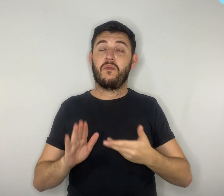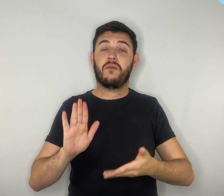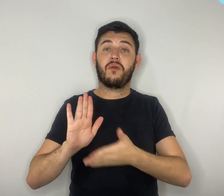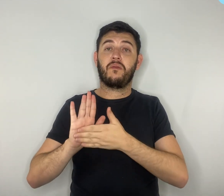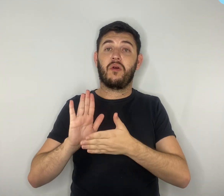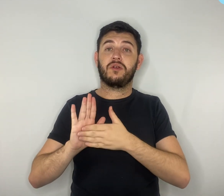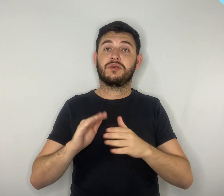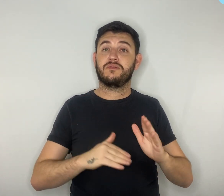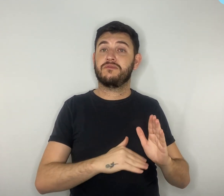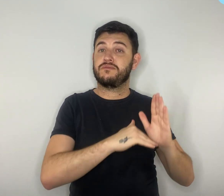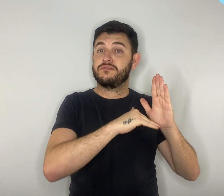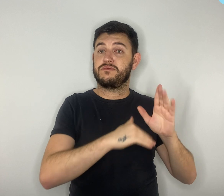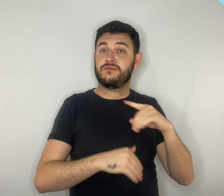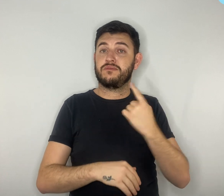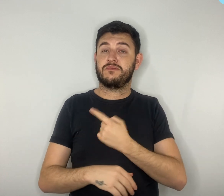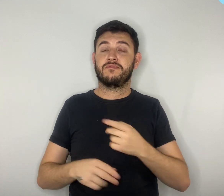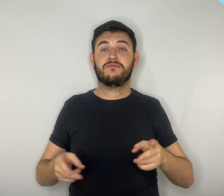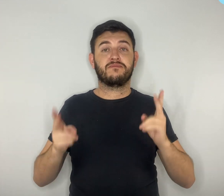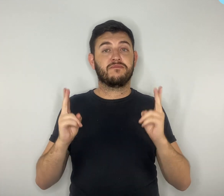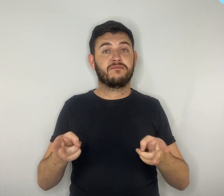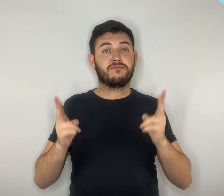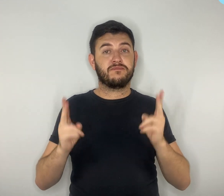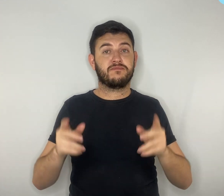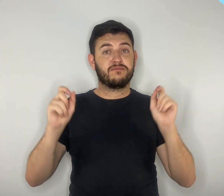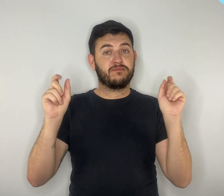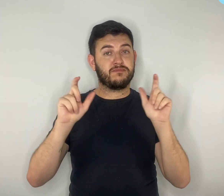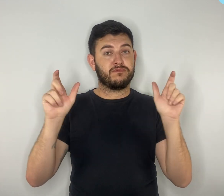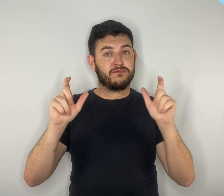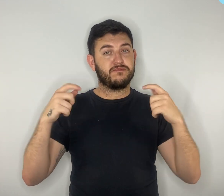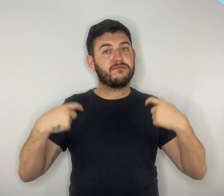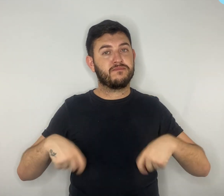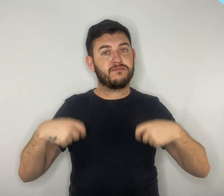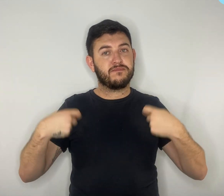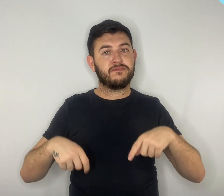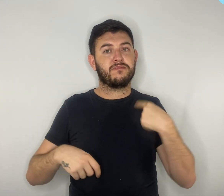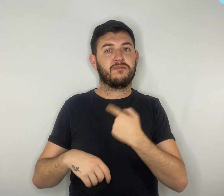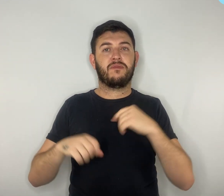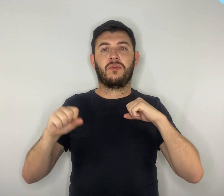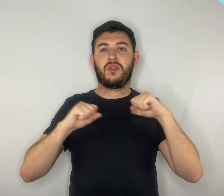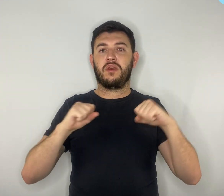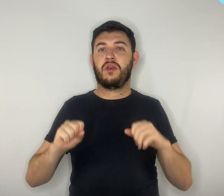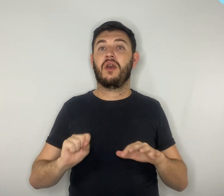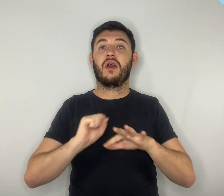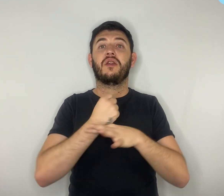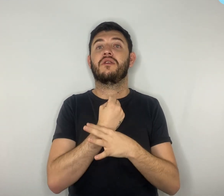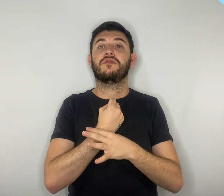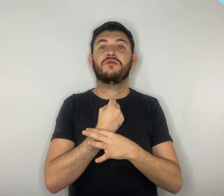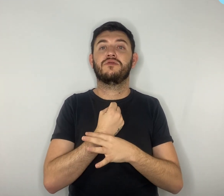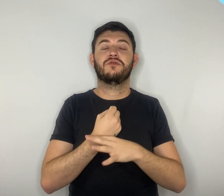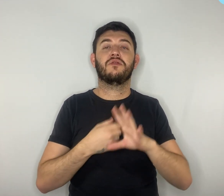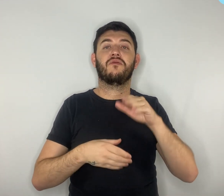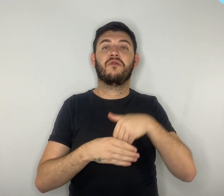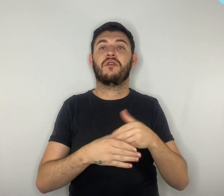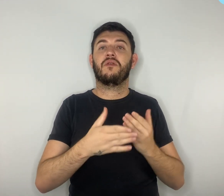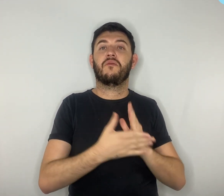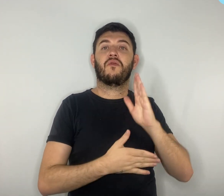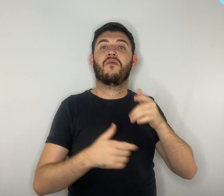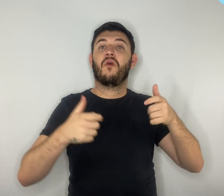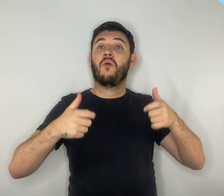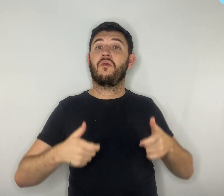precisamos continuar em alerta e mobilizados para garantir o que foi aprovado no Senado, por ter